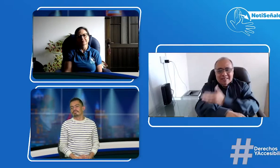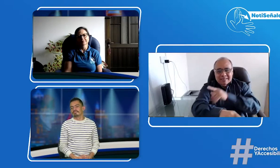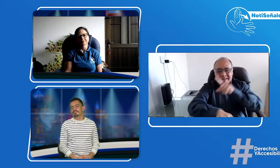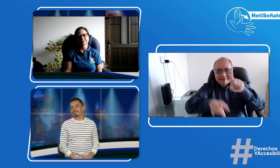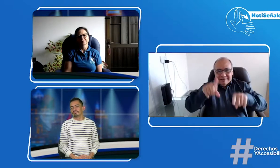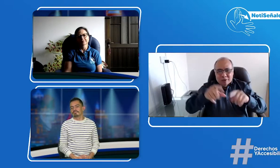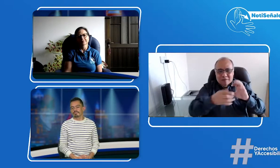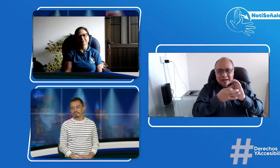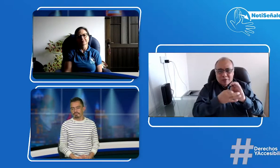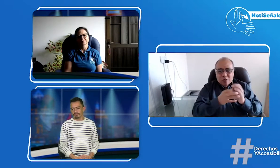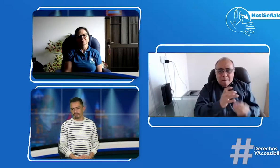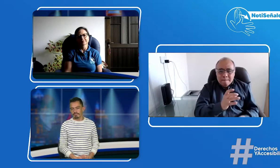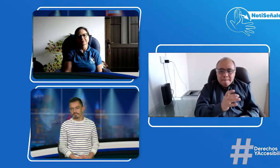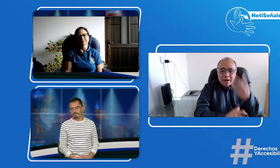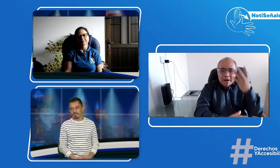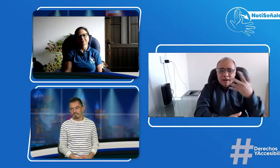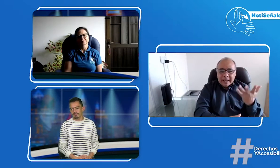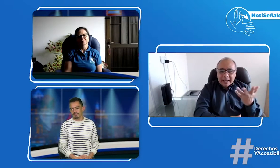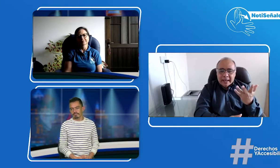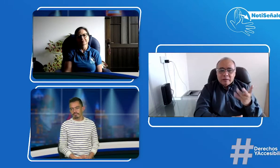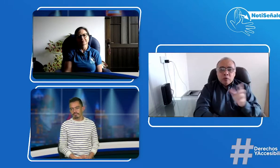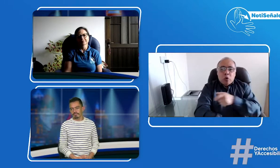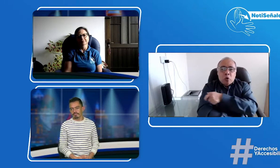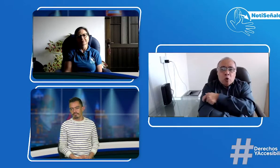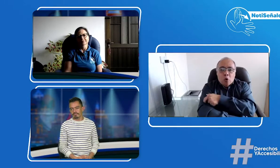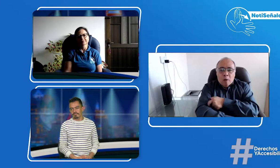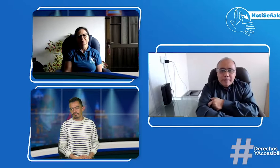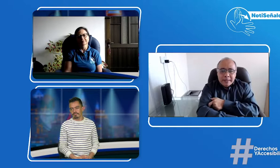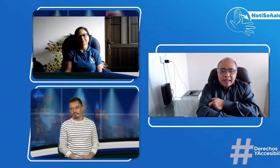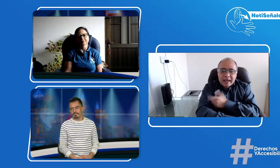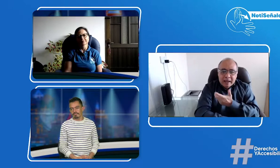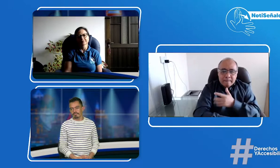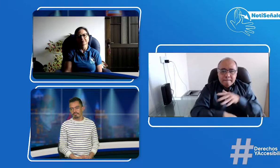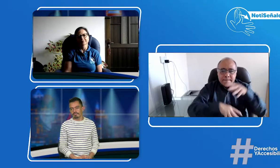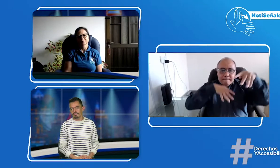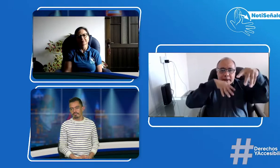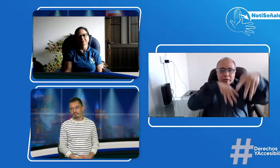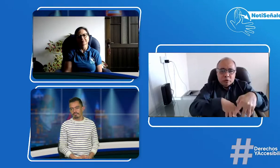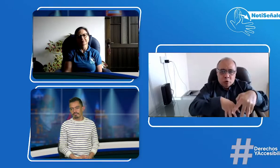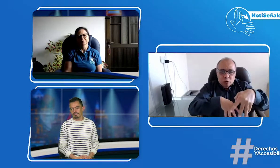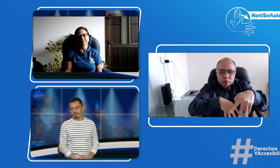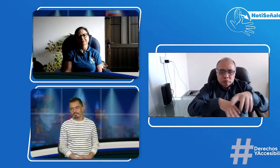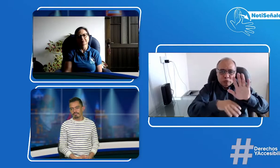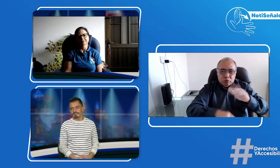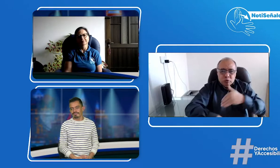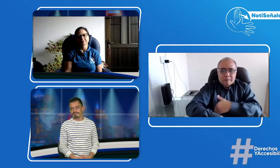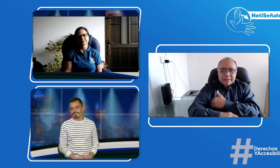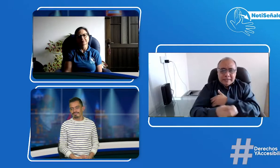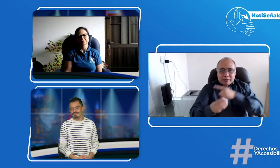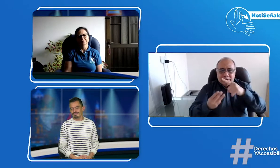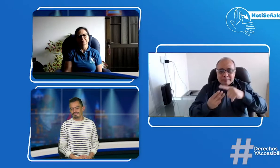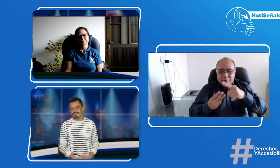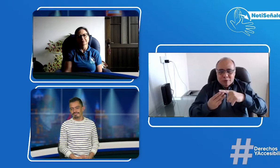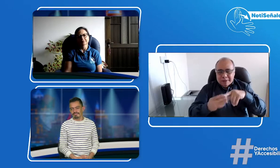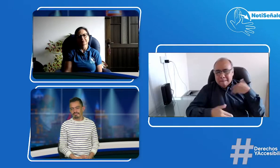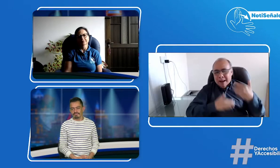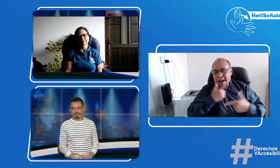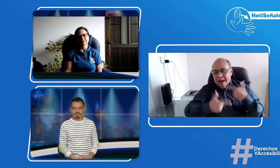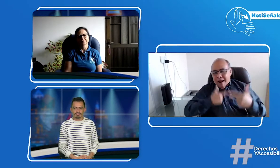creado este comité de educación. Ustedes saben que previamente cuando hicimos toda esta gestión de la